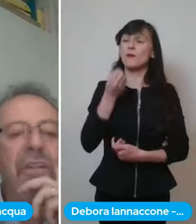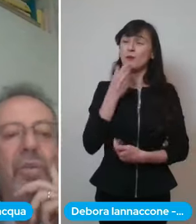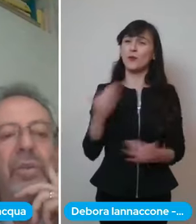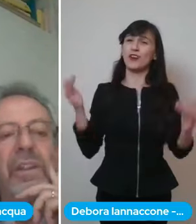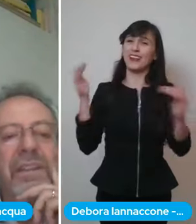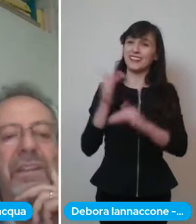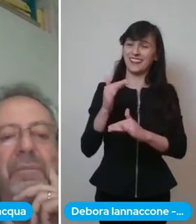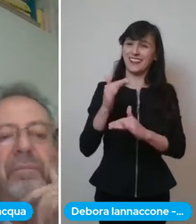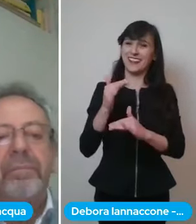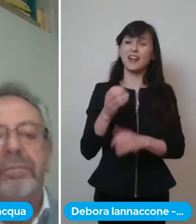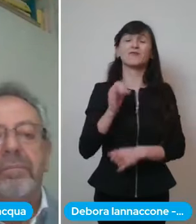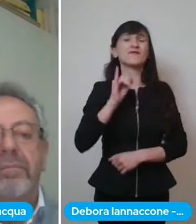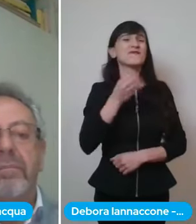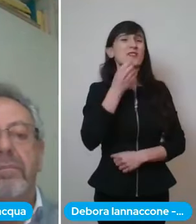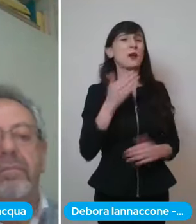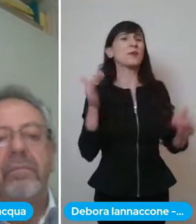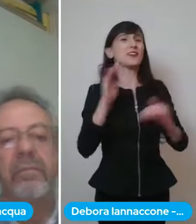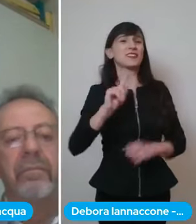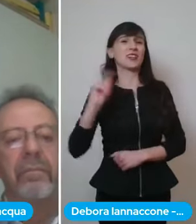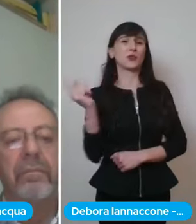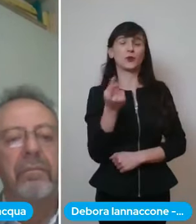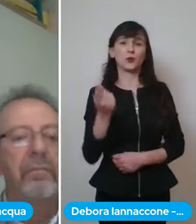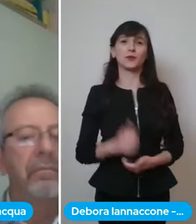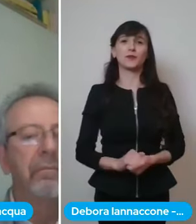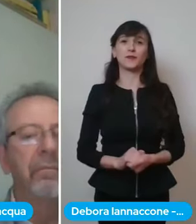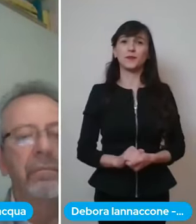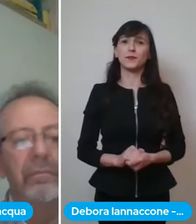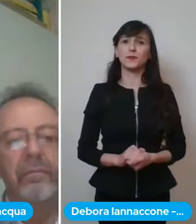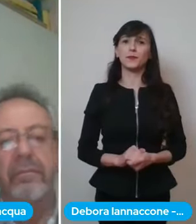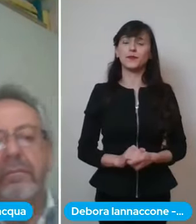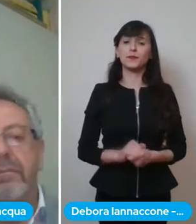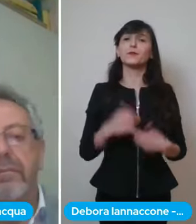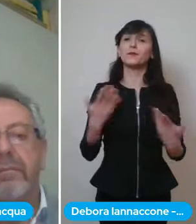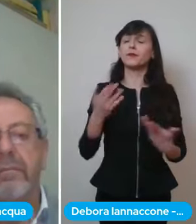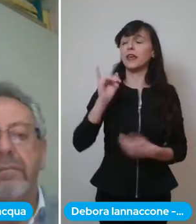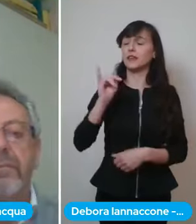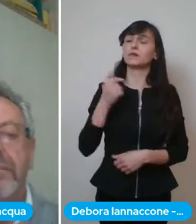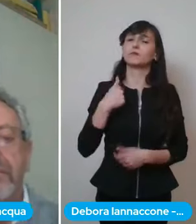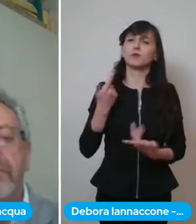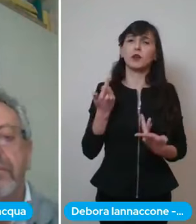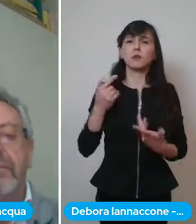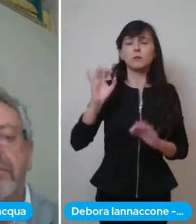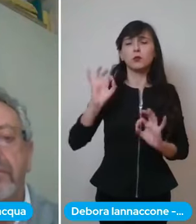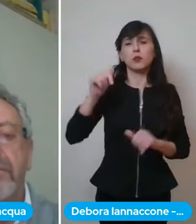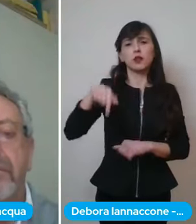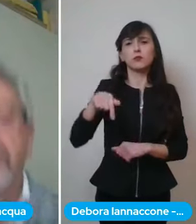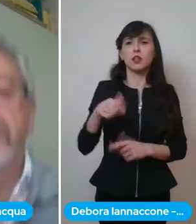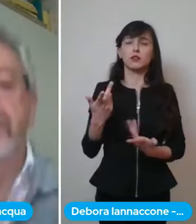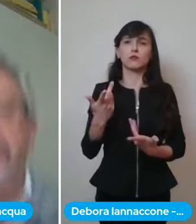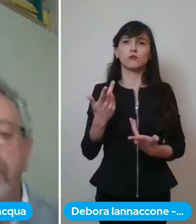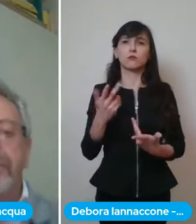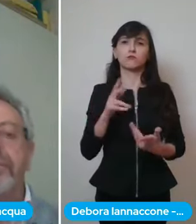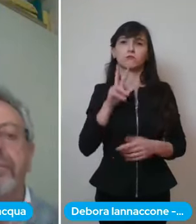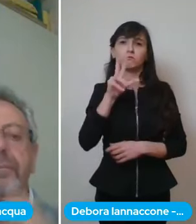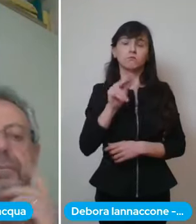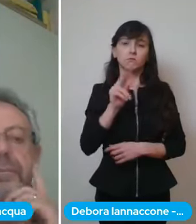Sì, quasi da tutti, sì. Sì, ecco, appena fatto un po' il punto riguardo a questa,